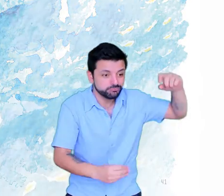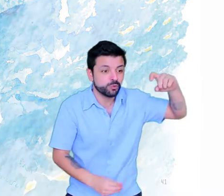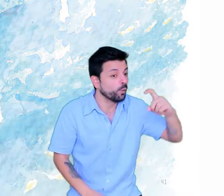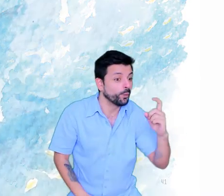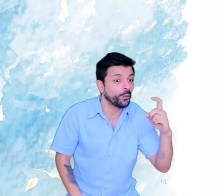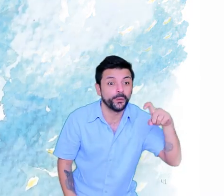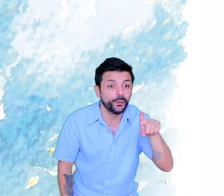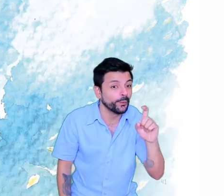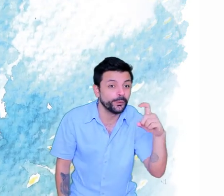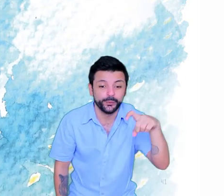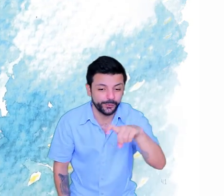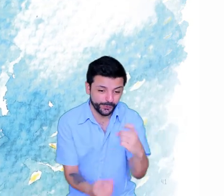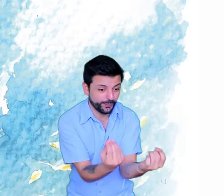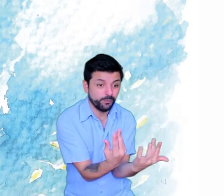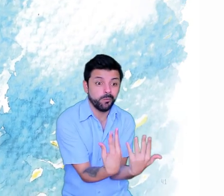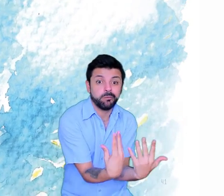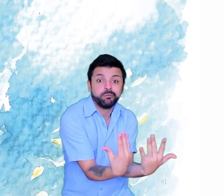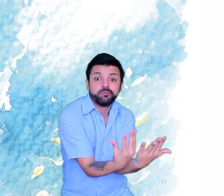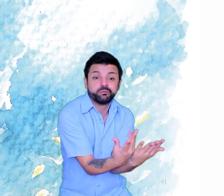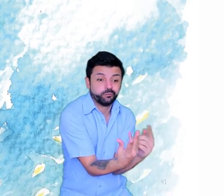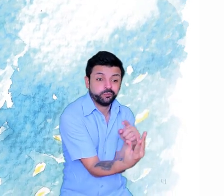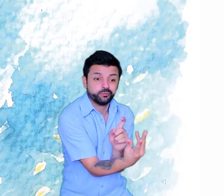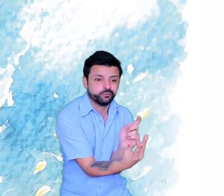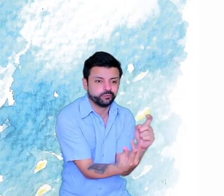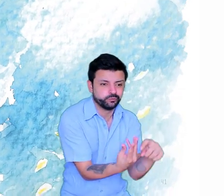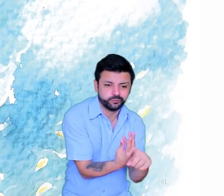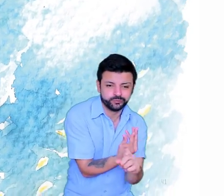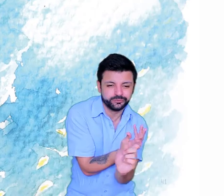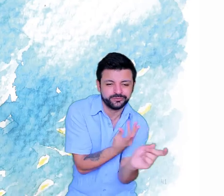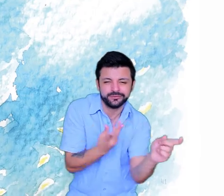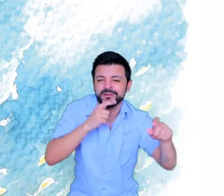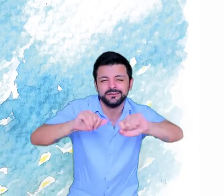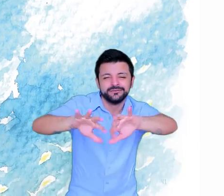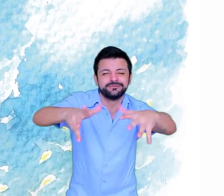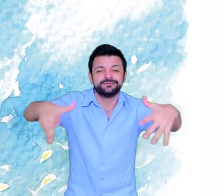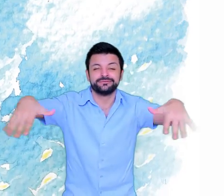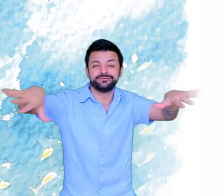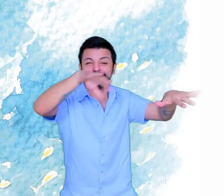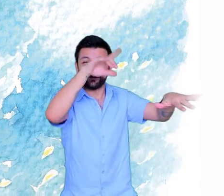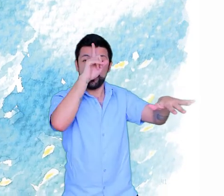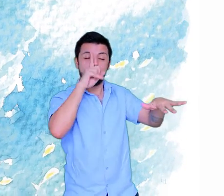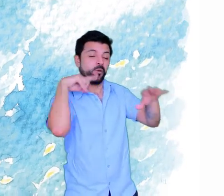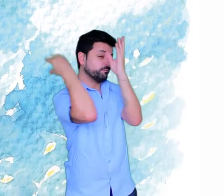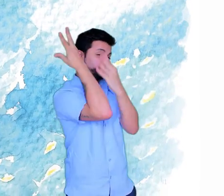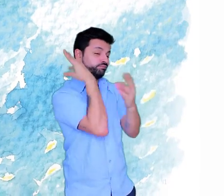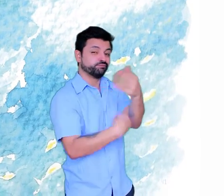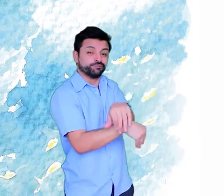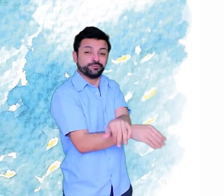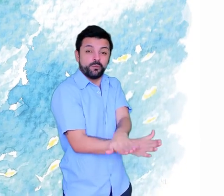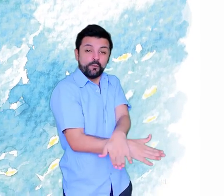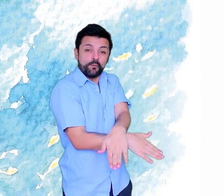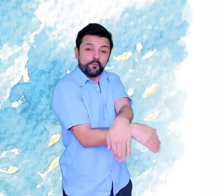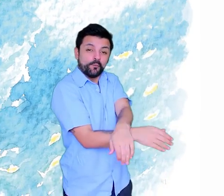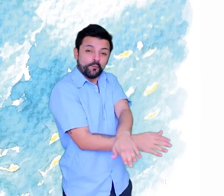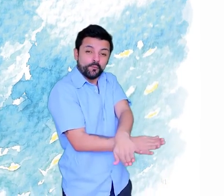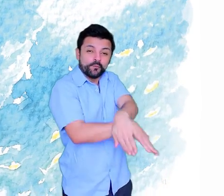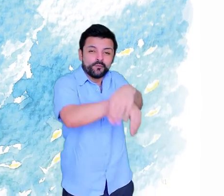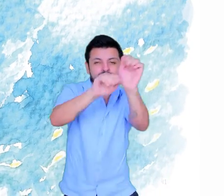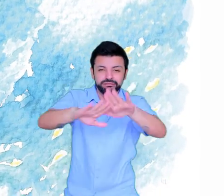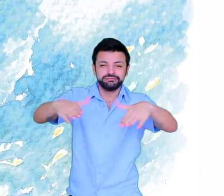marinhos em jardins fosforescentes Luar sobre as águas É um louro cabelo da sereia No azul